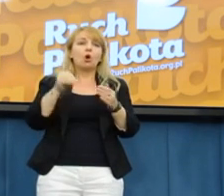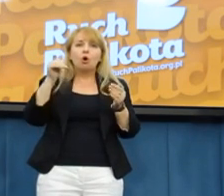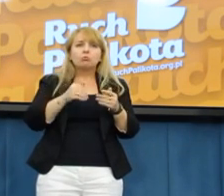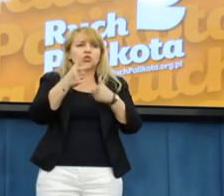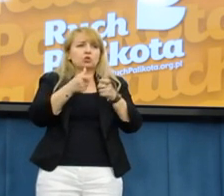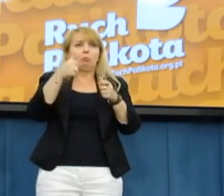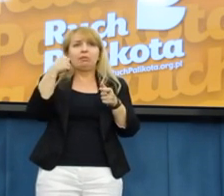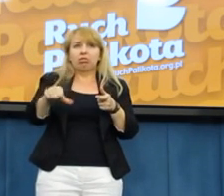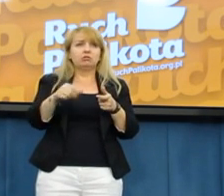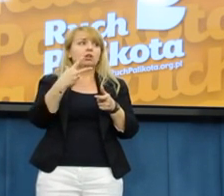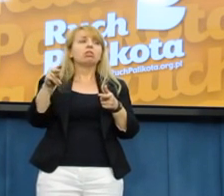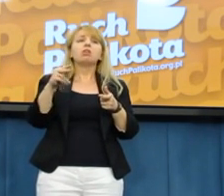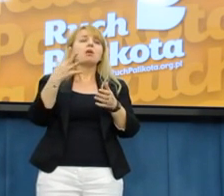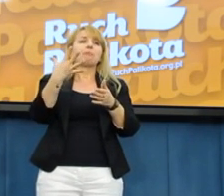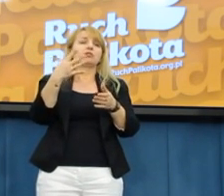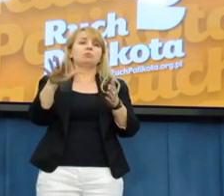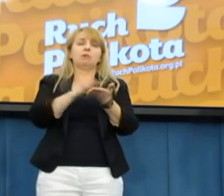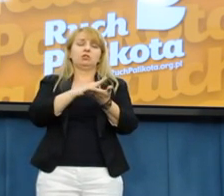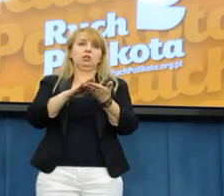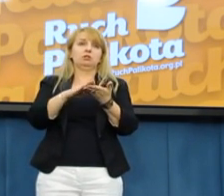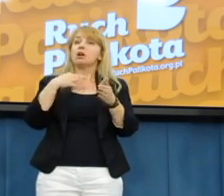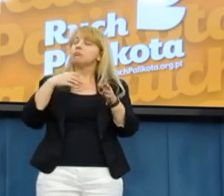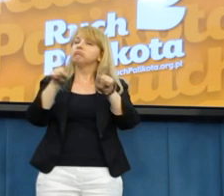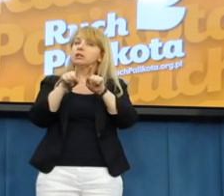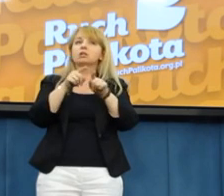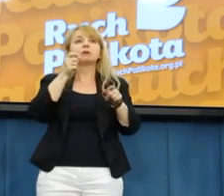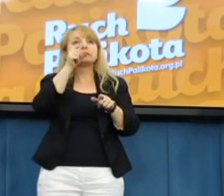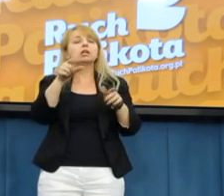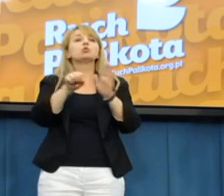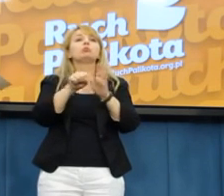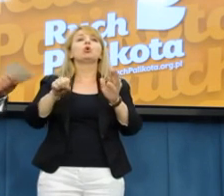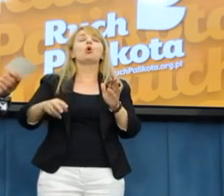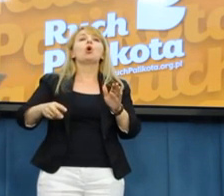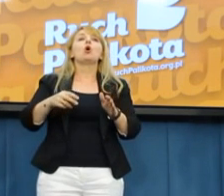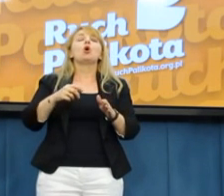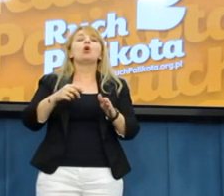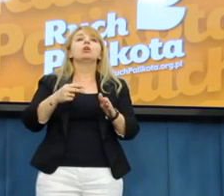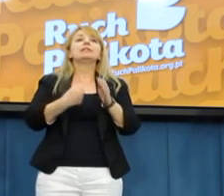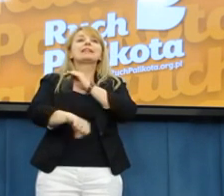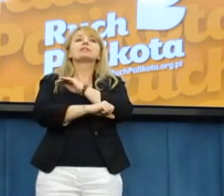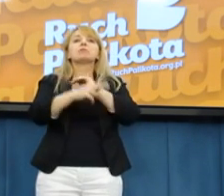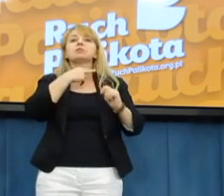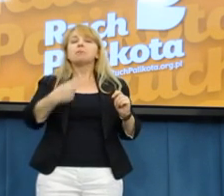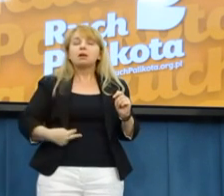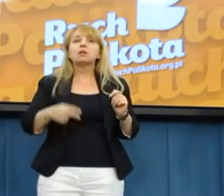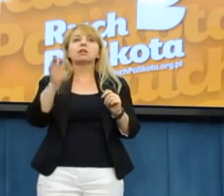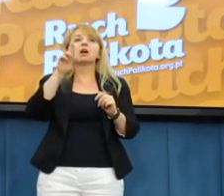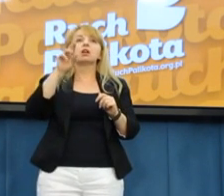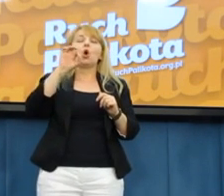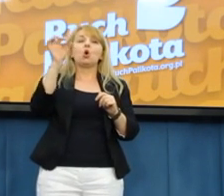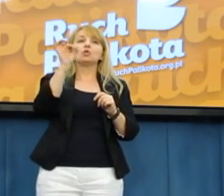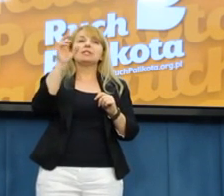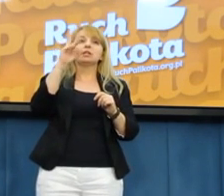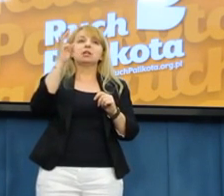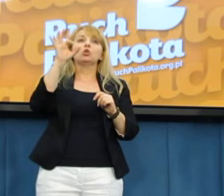czasu. Zwróciłem się ze skargą do wicepremiera Rostowskiego, a dzisiaj przygotowałem pismo do pana premiera. Do